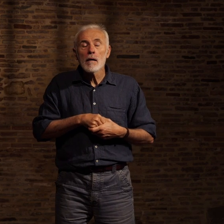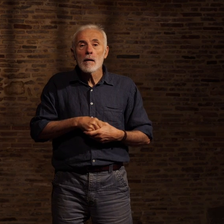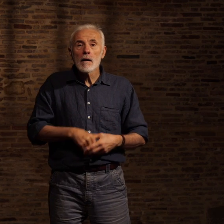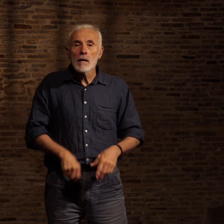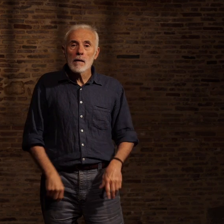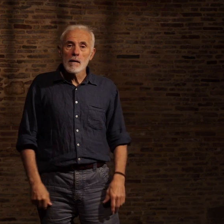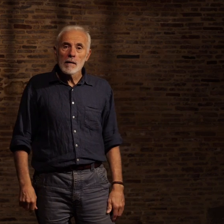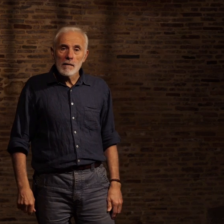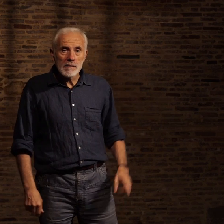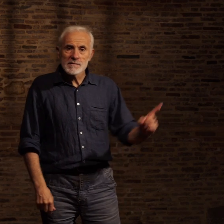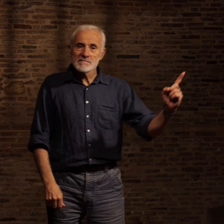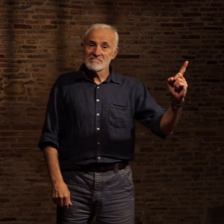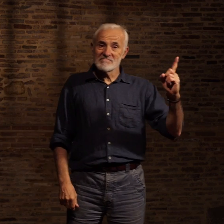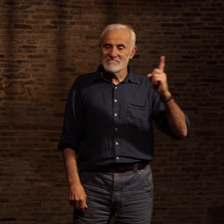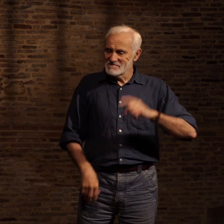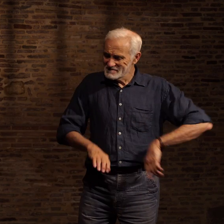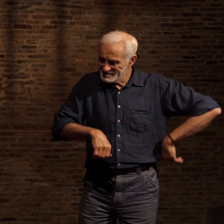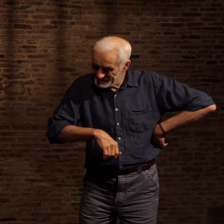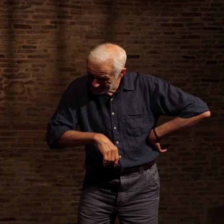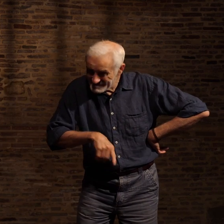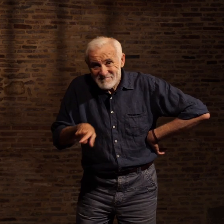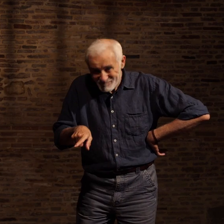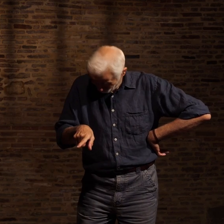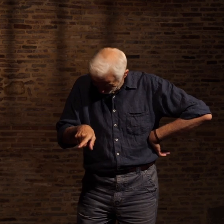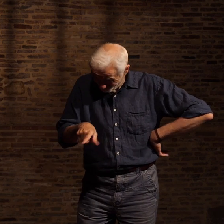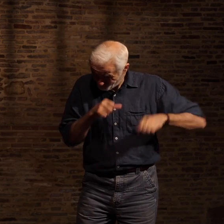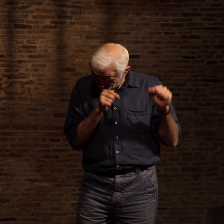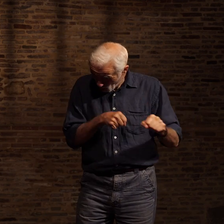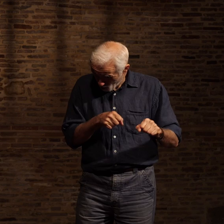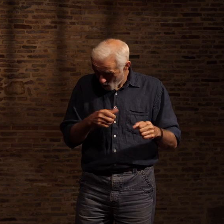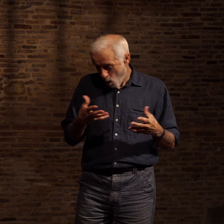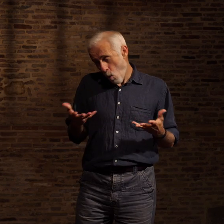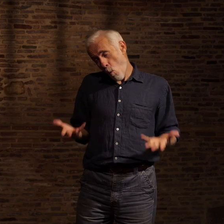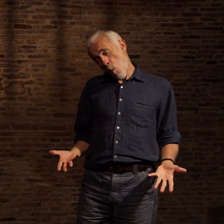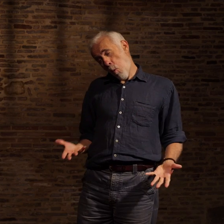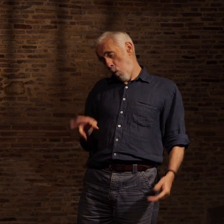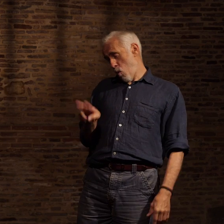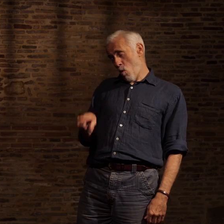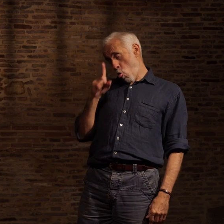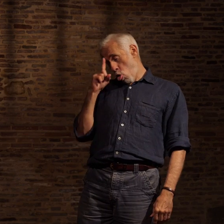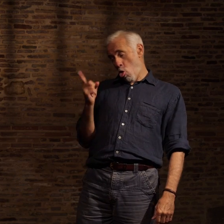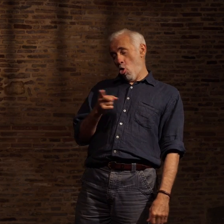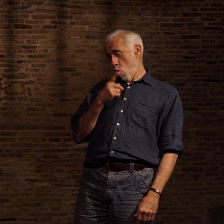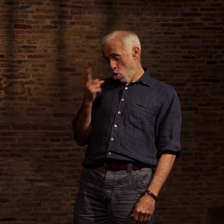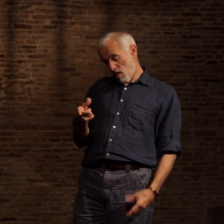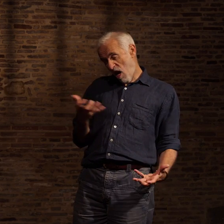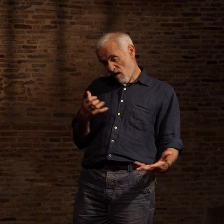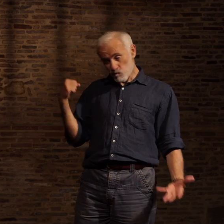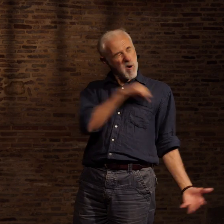Alors comme ça, tu crois vraiment que tu peux boxer ? Ou tu es juste bourré et l'envie t'a pris de te faire éclater la cervelle. C'est ça ce que tu veux, soldat